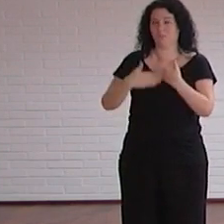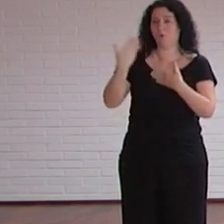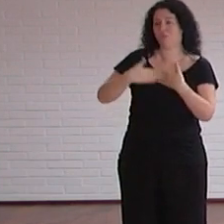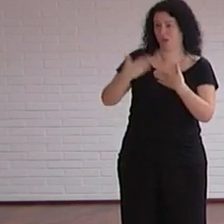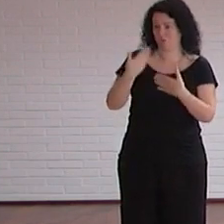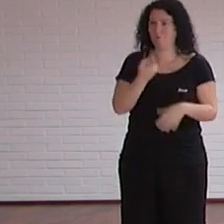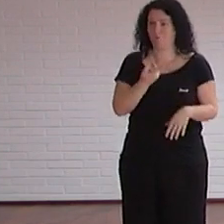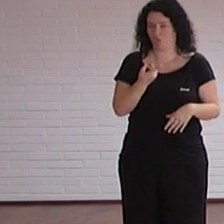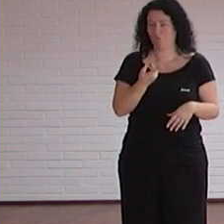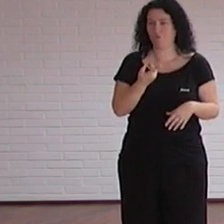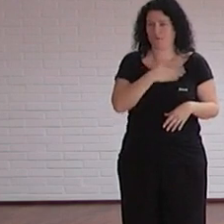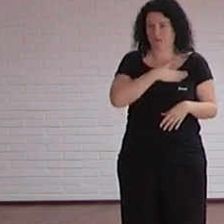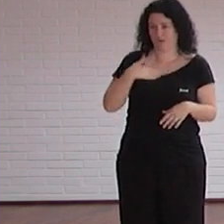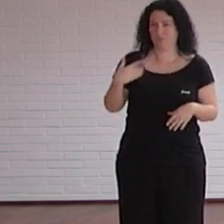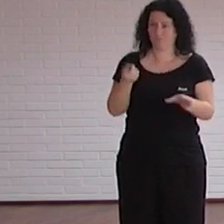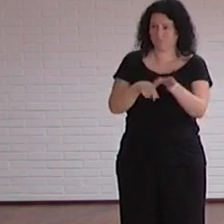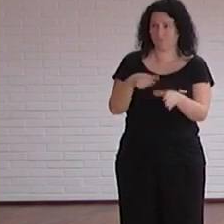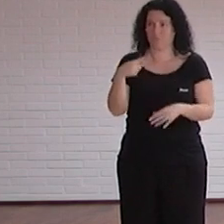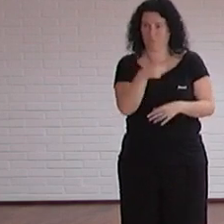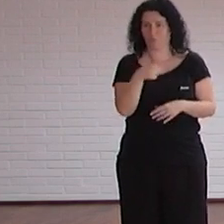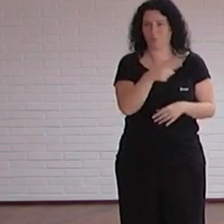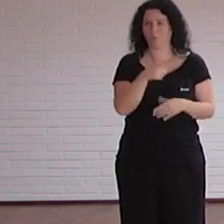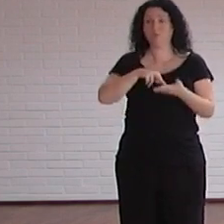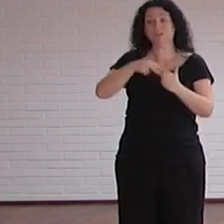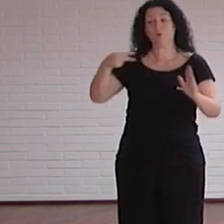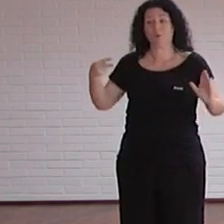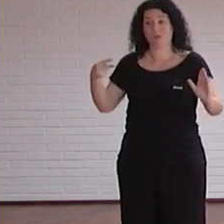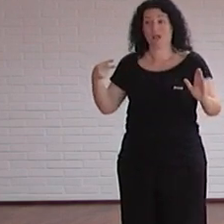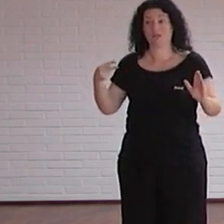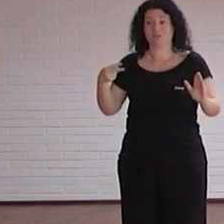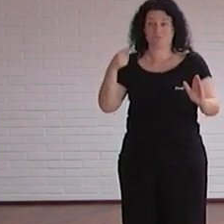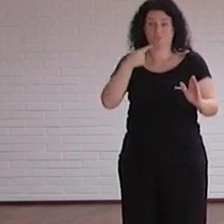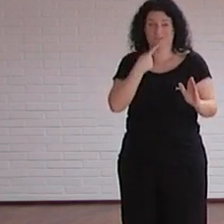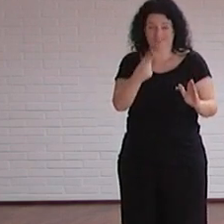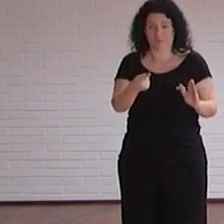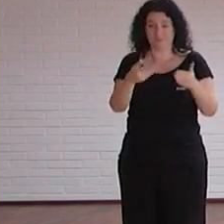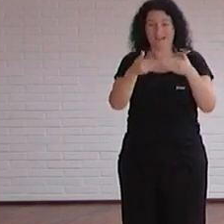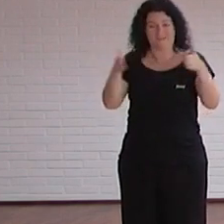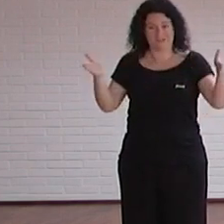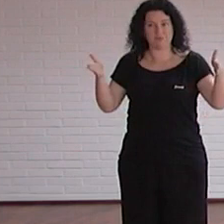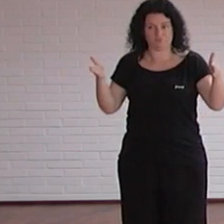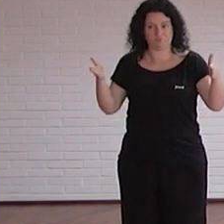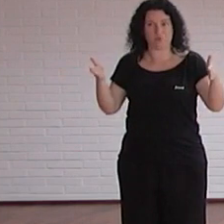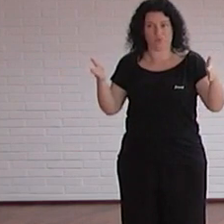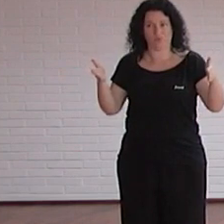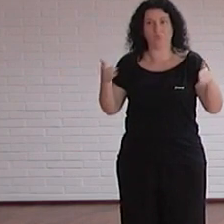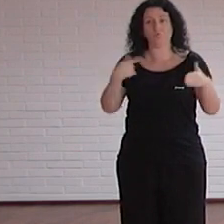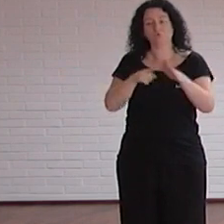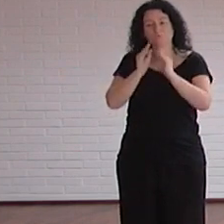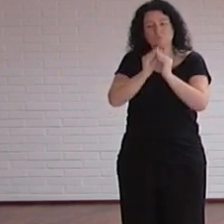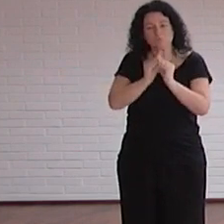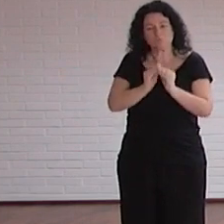la IA y sobre todo indicar que estas tecnologías son código abierto que no las estamos desarrollando sino que las